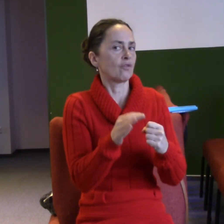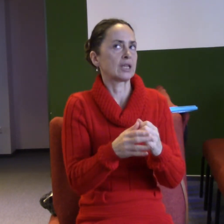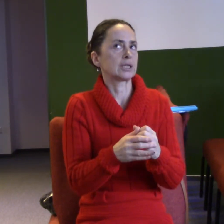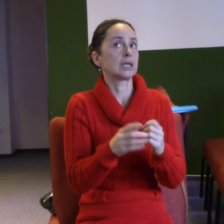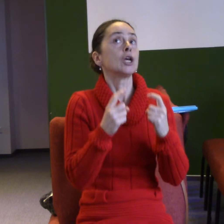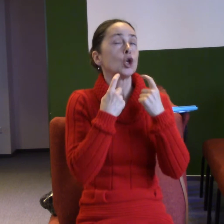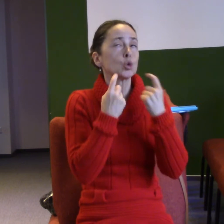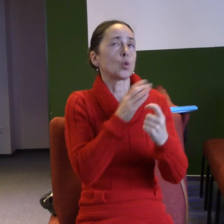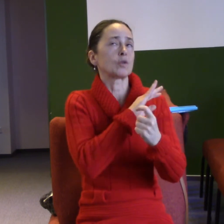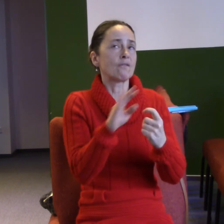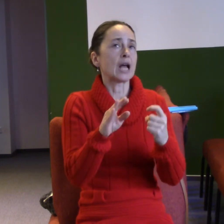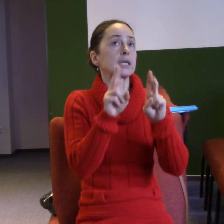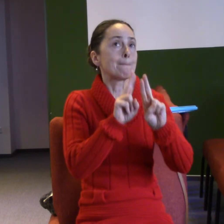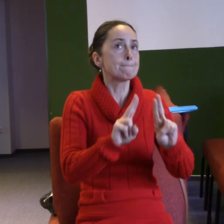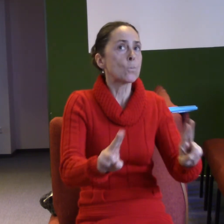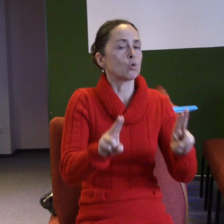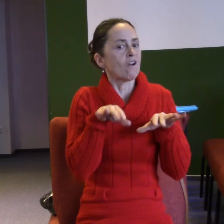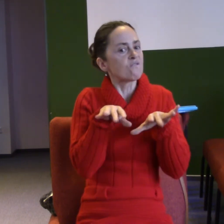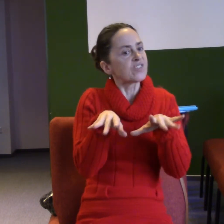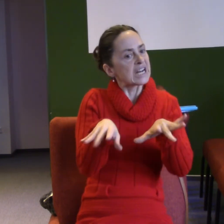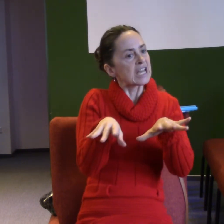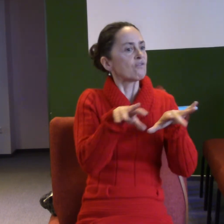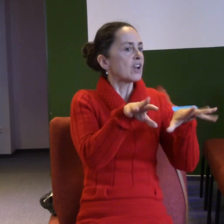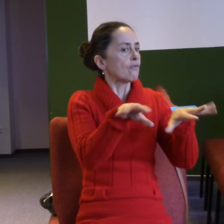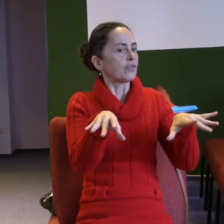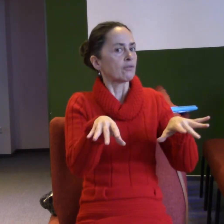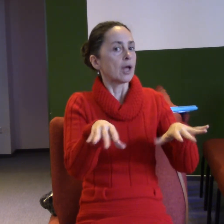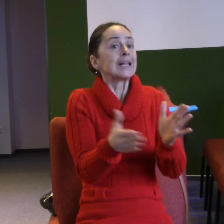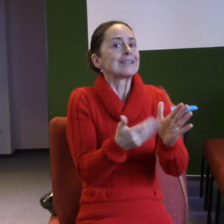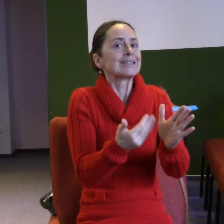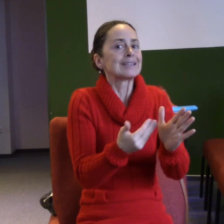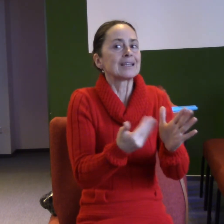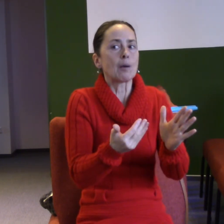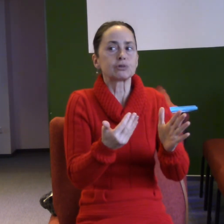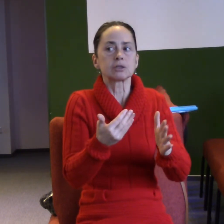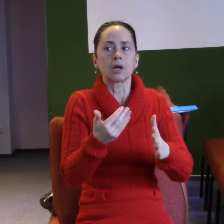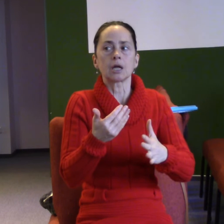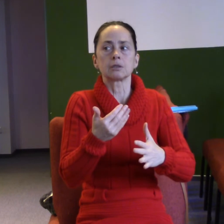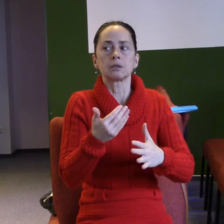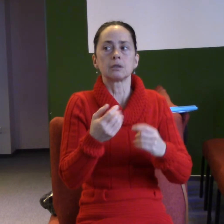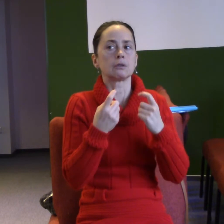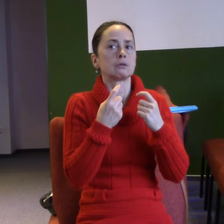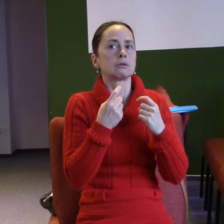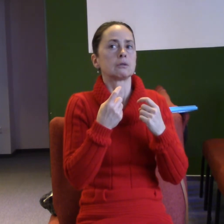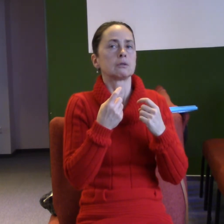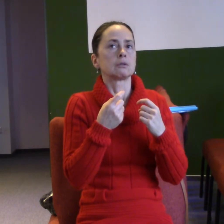ovlivnit všechno. Je to taková ta radost, že máš třeba panickou hrůzu ze zubaře. Vždycky jsi jim měl.